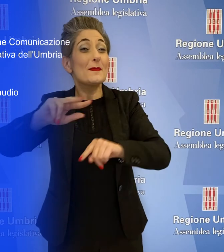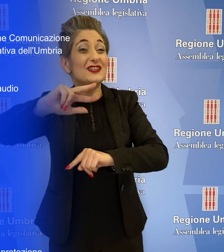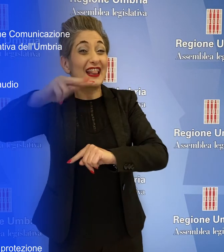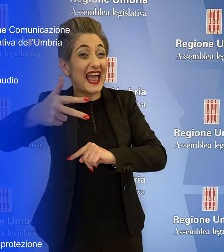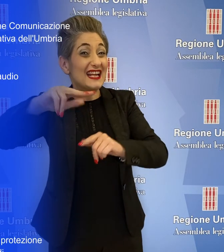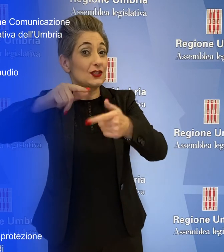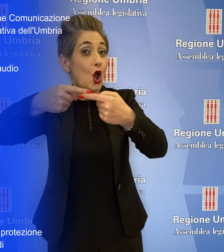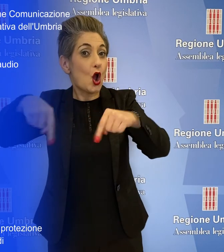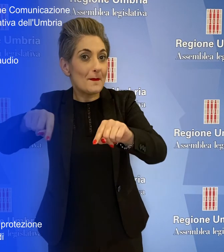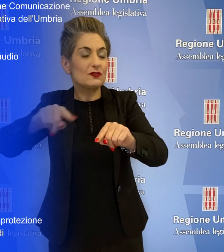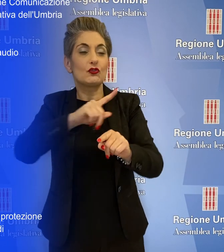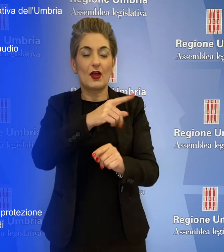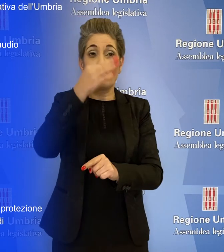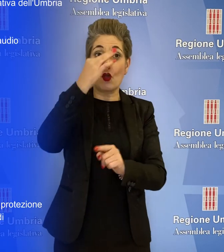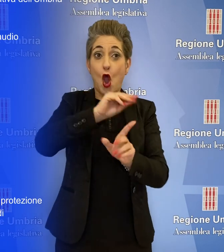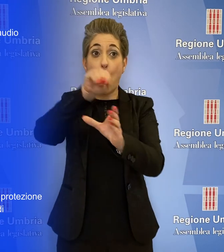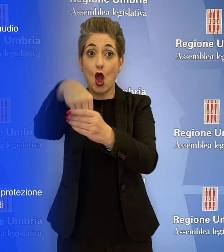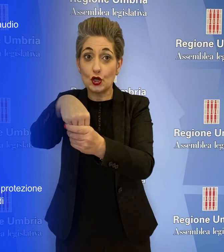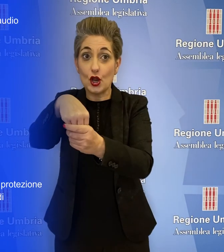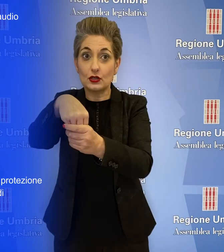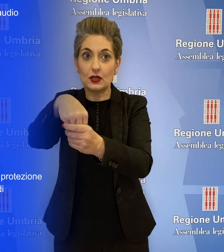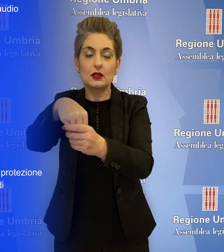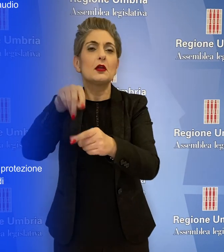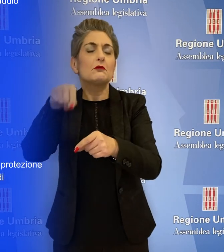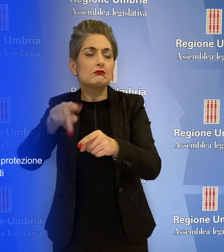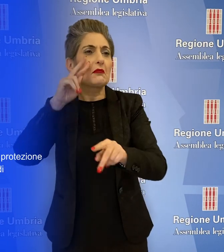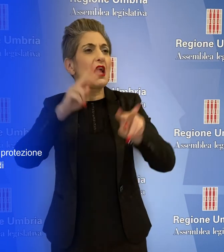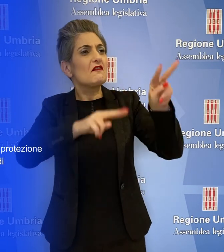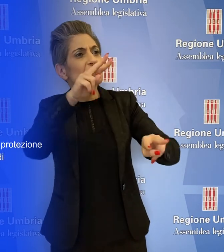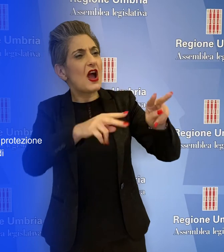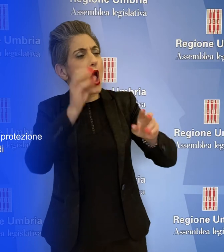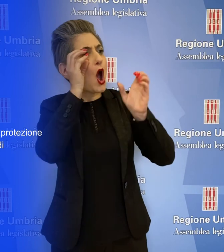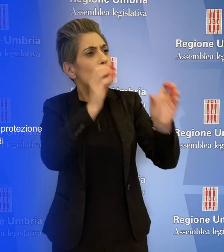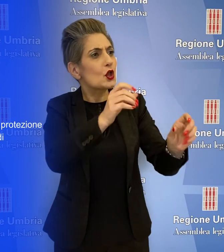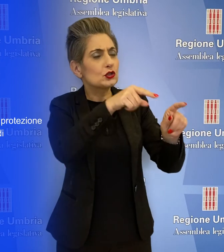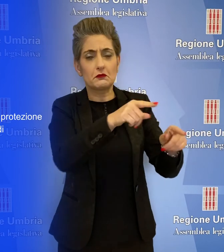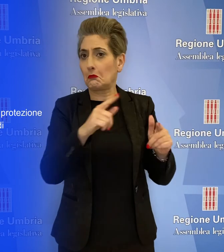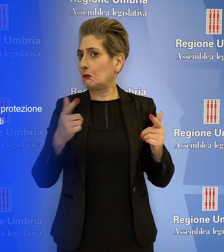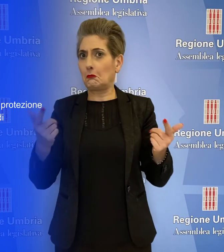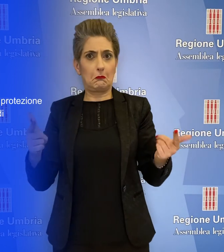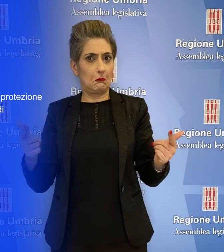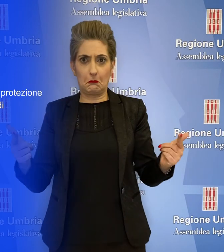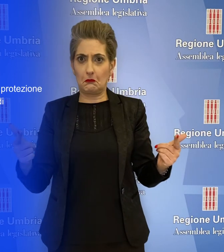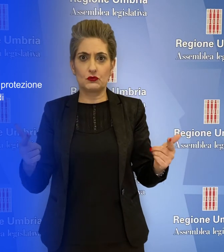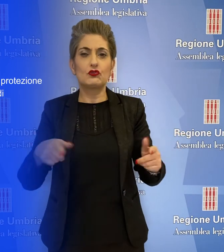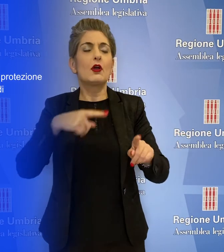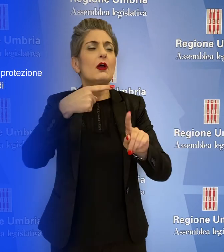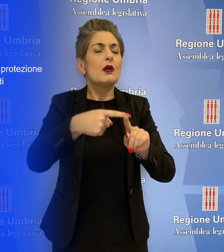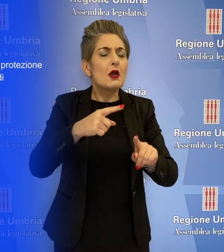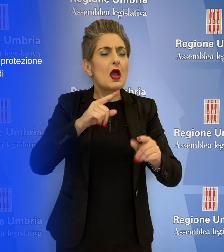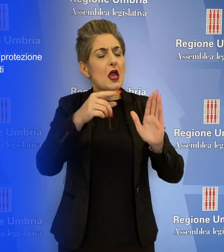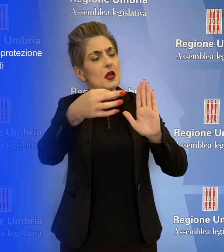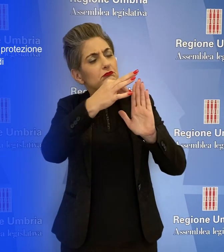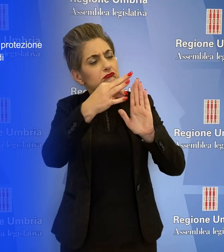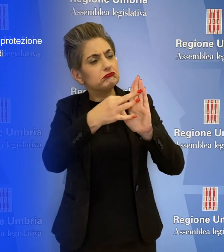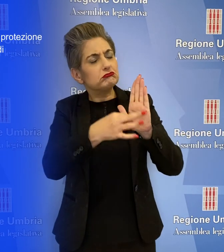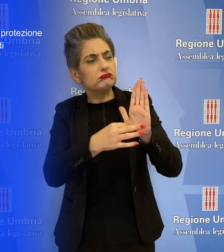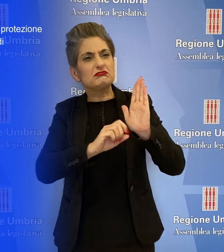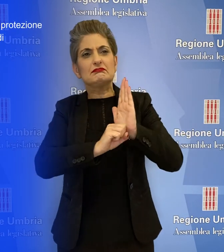commissione di cui fa parte Paola Fioroni non valuta l'attività dell'osservatorio e non ci sono